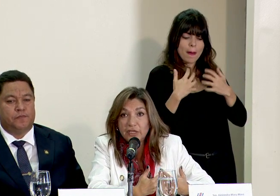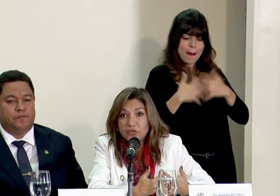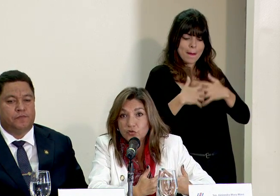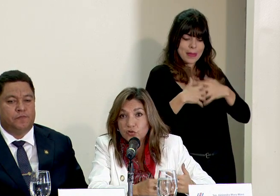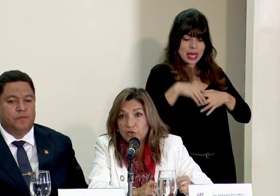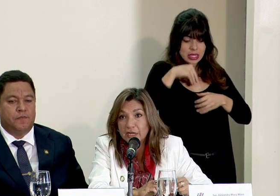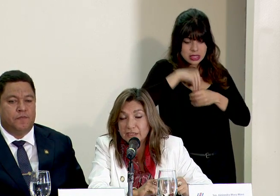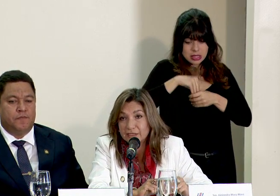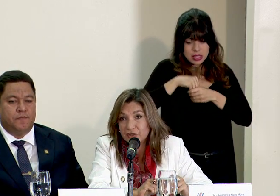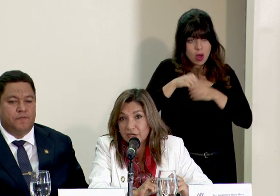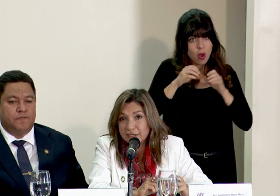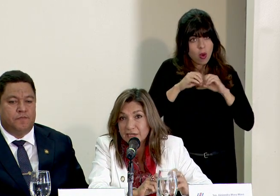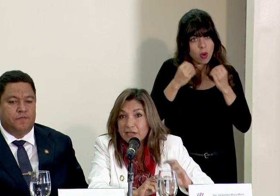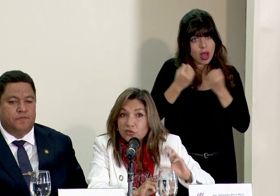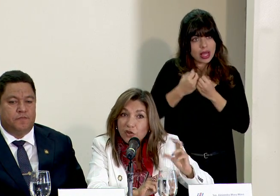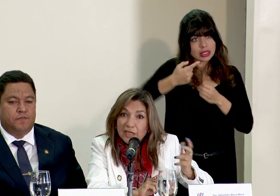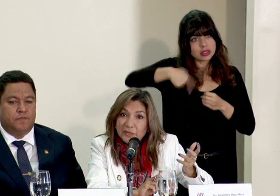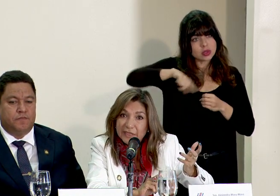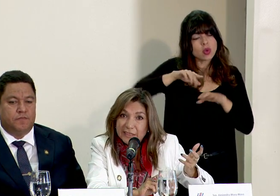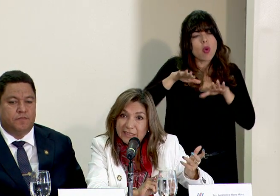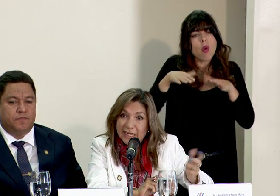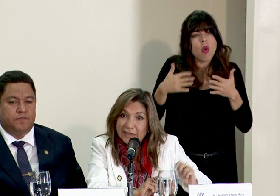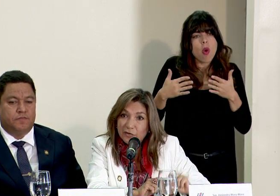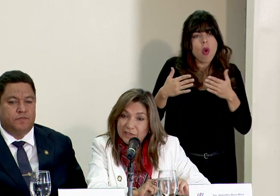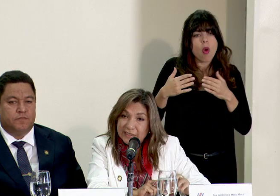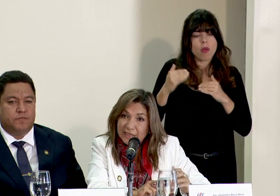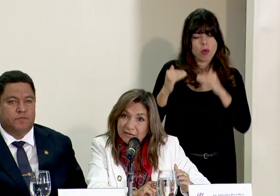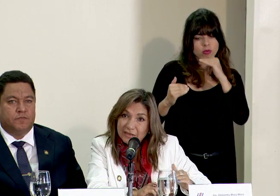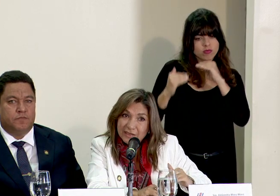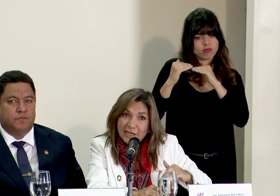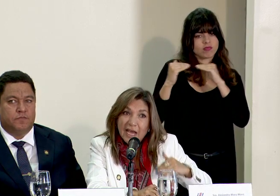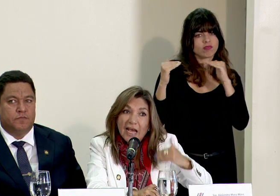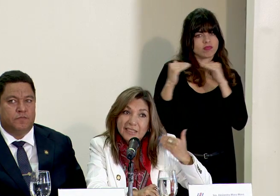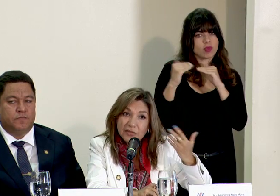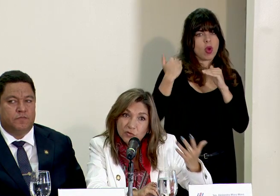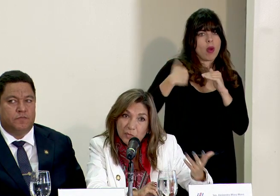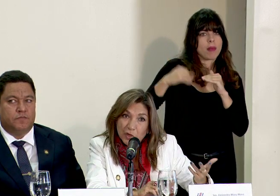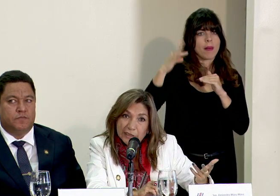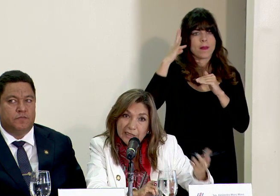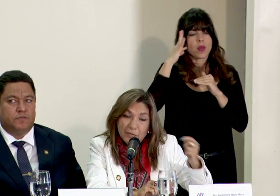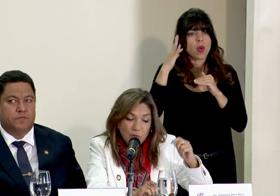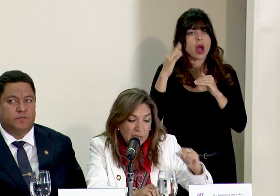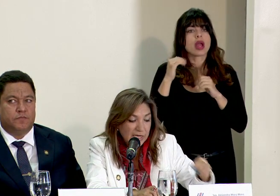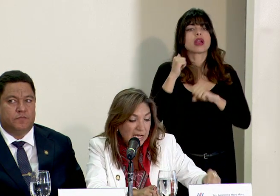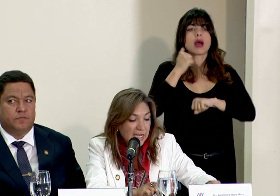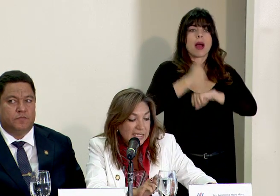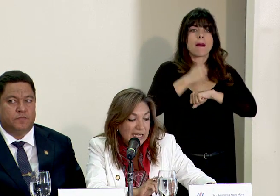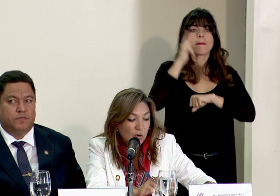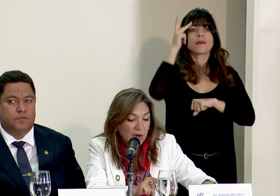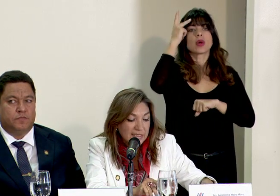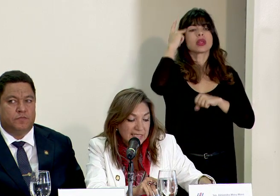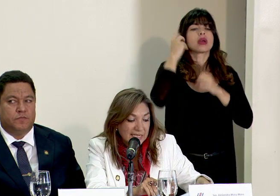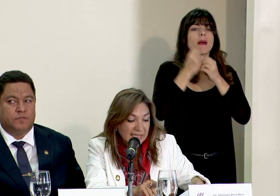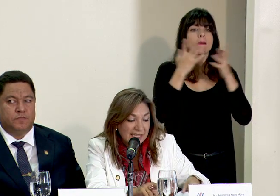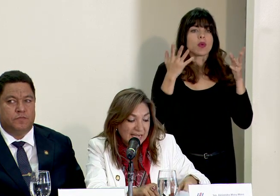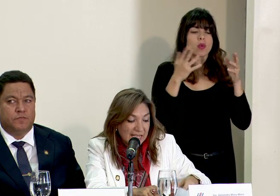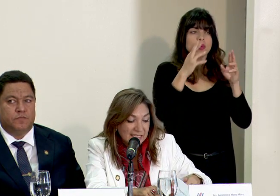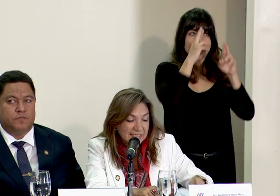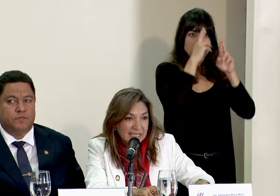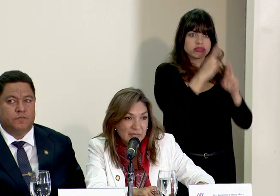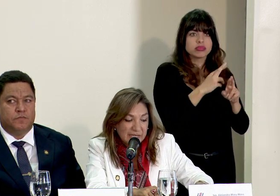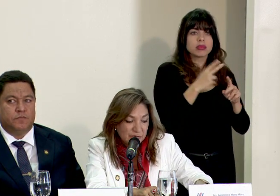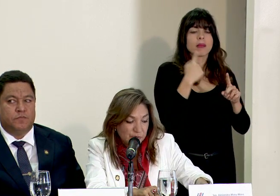dentro de sus organizaciones todas las brechas de género existentes, haciendo una política pública y a la cual se